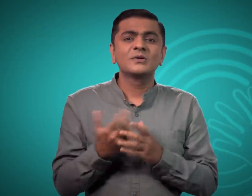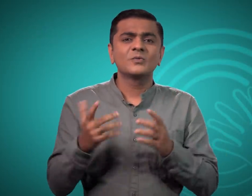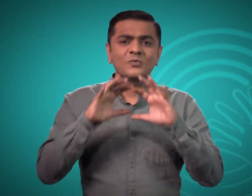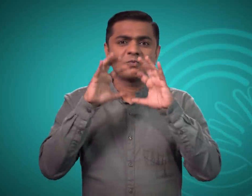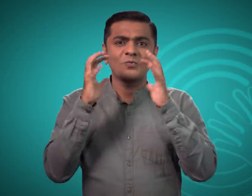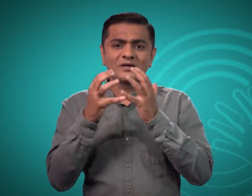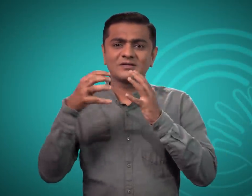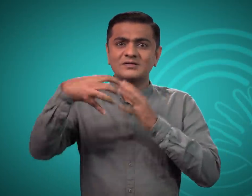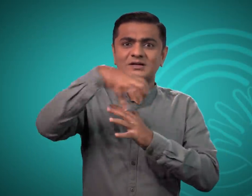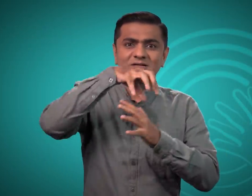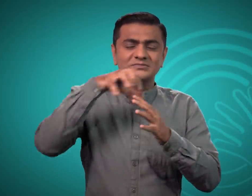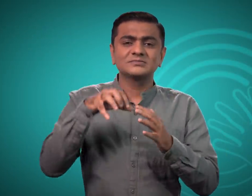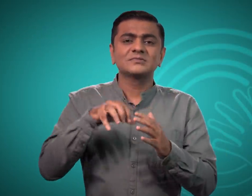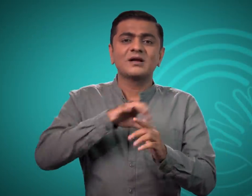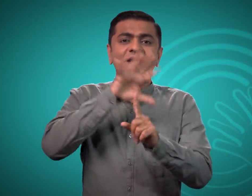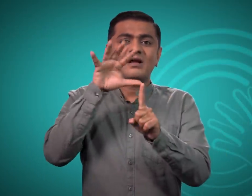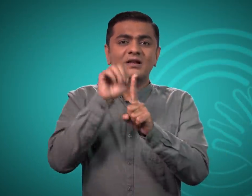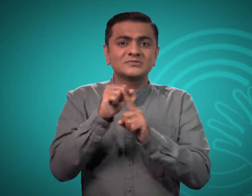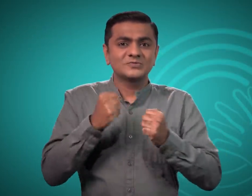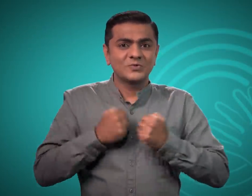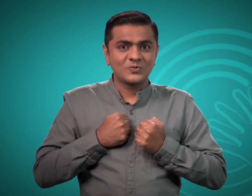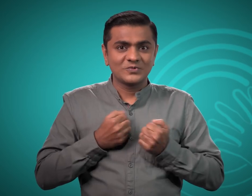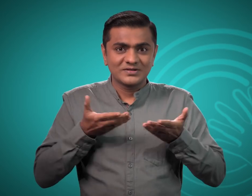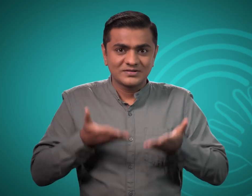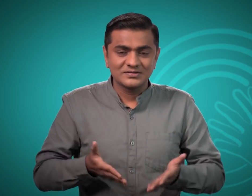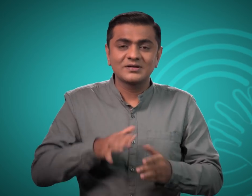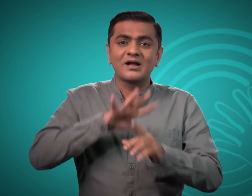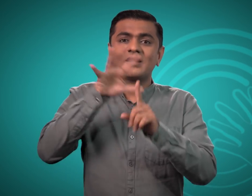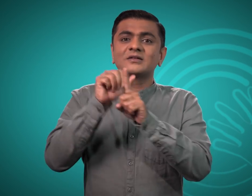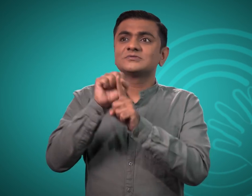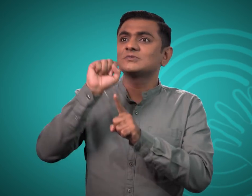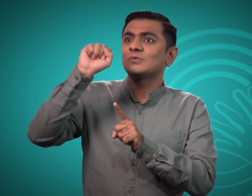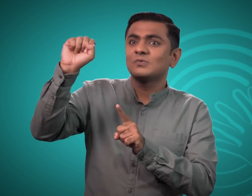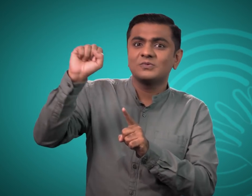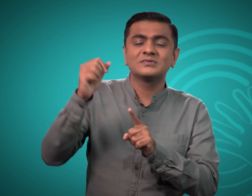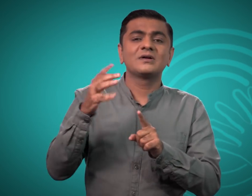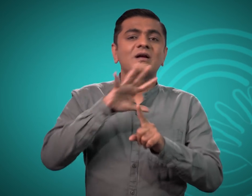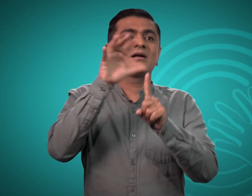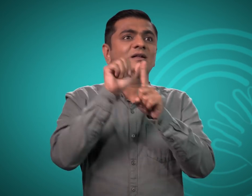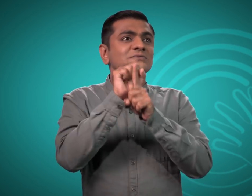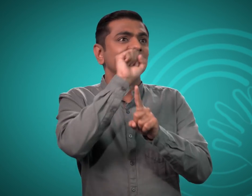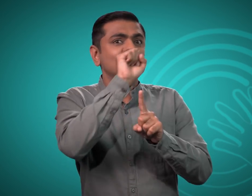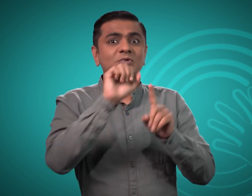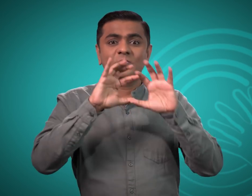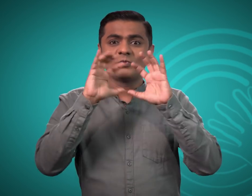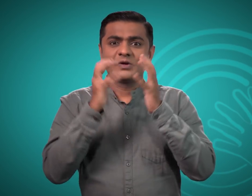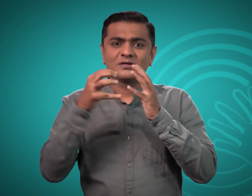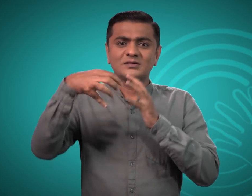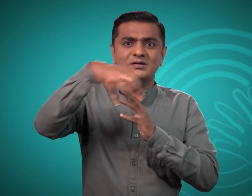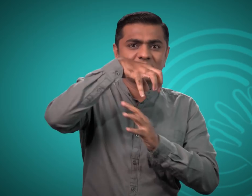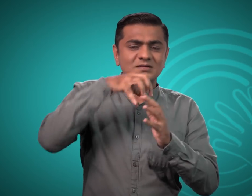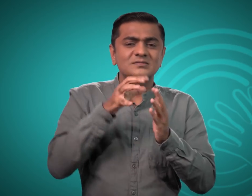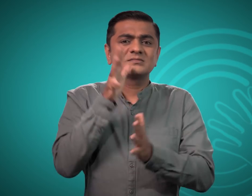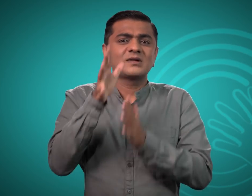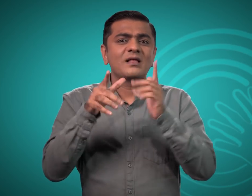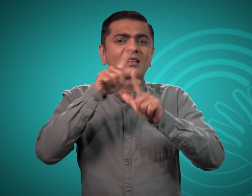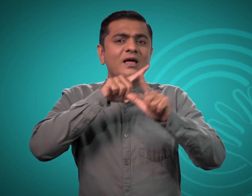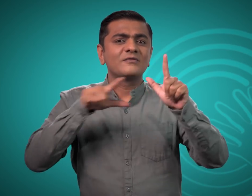हर देश की अपनी संस्कृती और अपनी सांकेतिक भाशा होती है। भारत में भी हमारी अपनी सांकेतिक